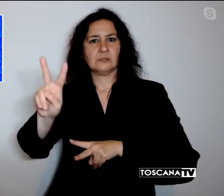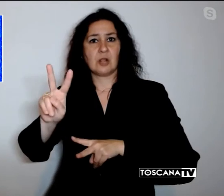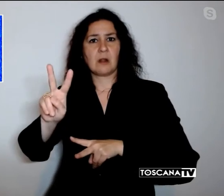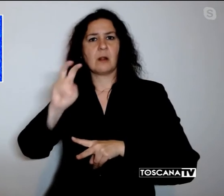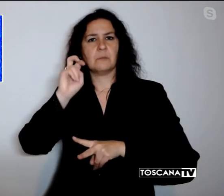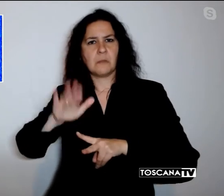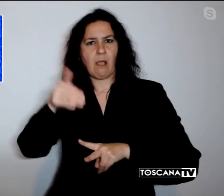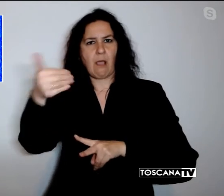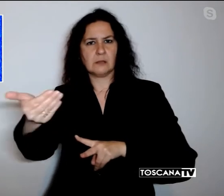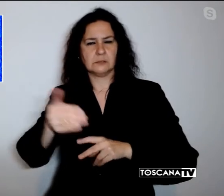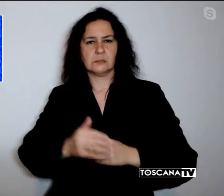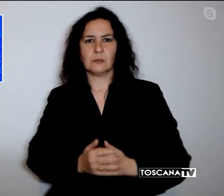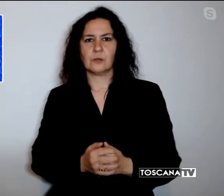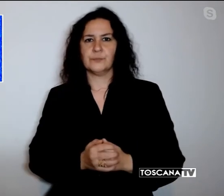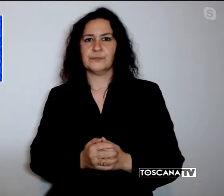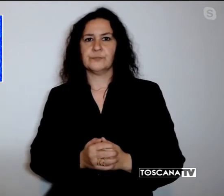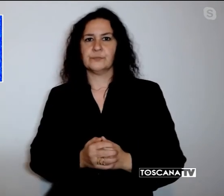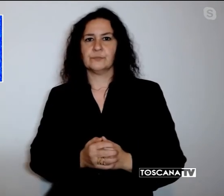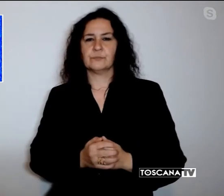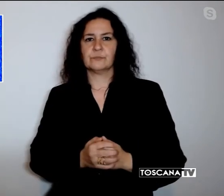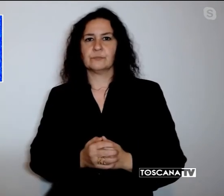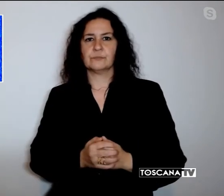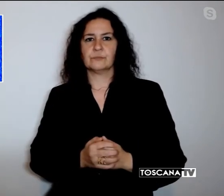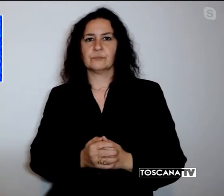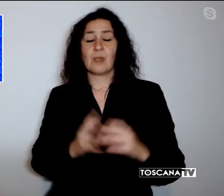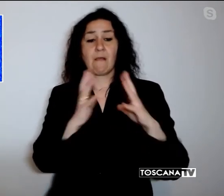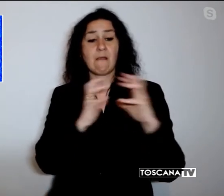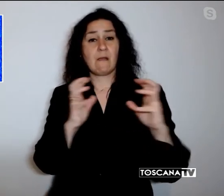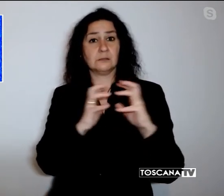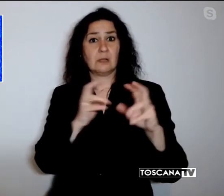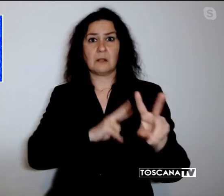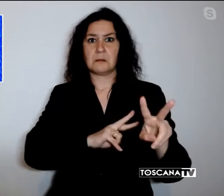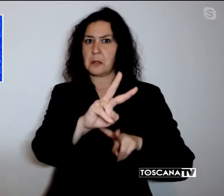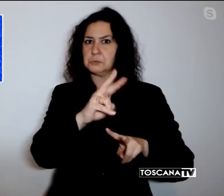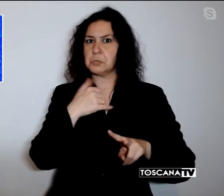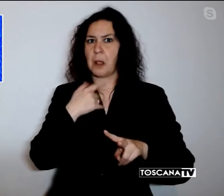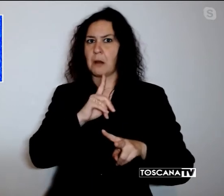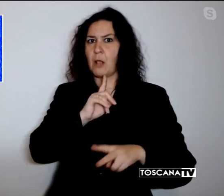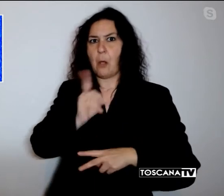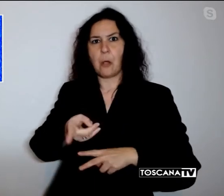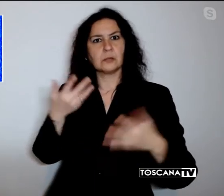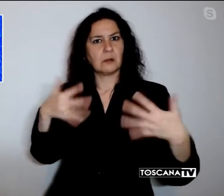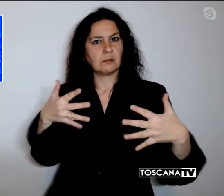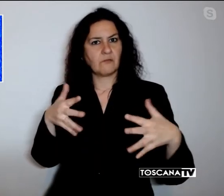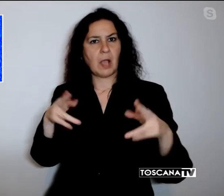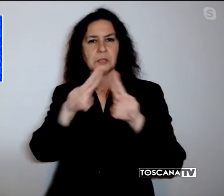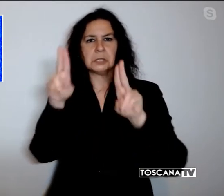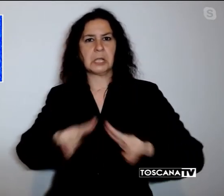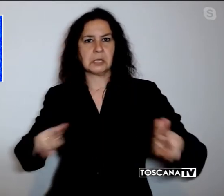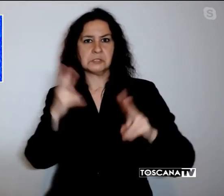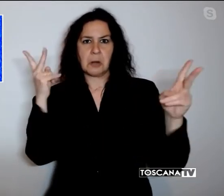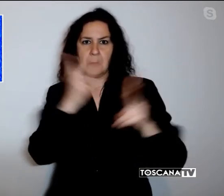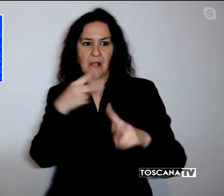commissionati anche da importanti aziende nazionali e internazionali estranei ai fatti.